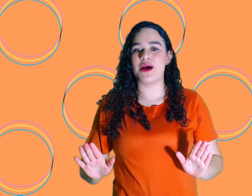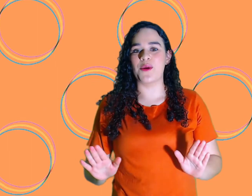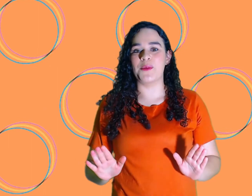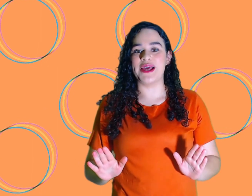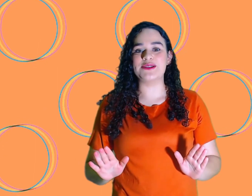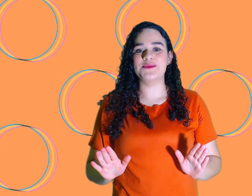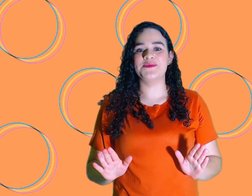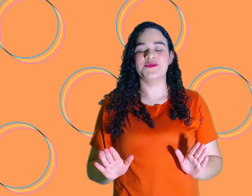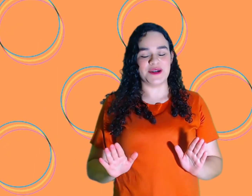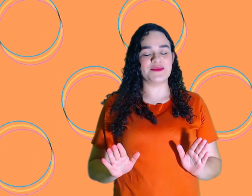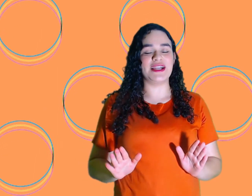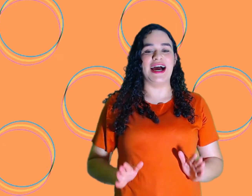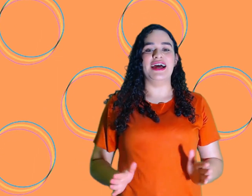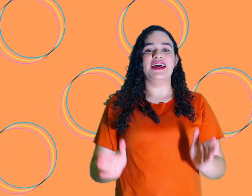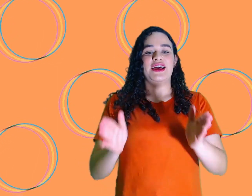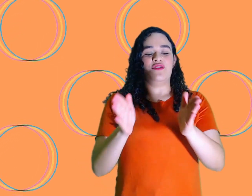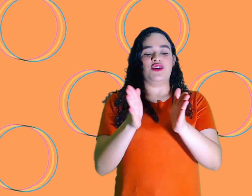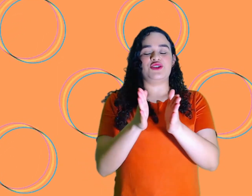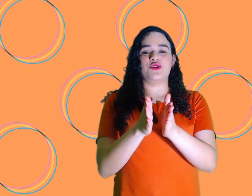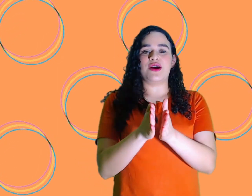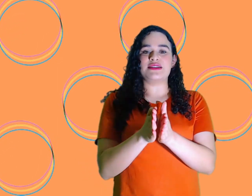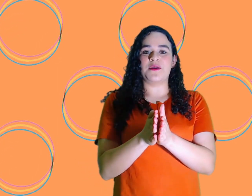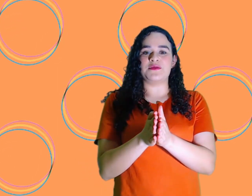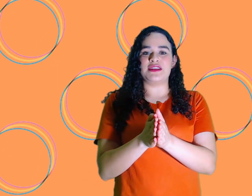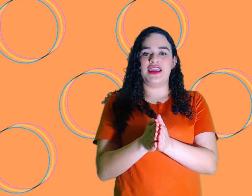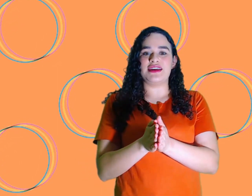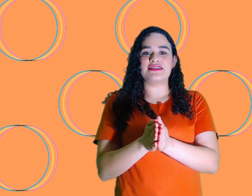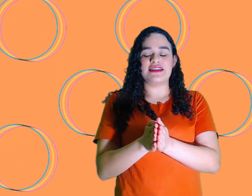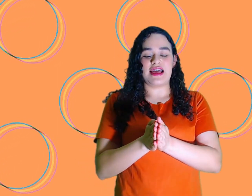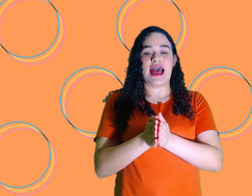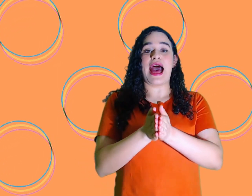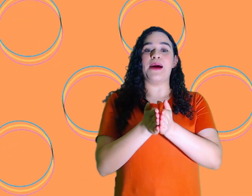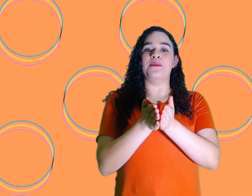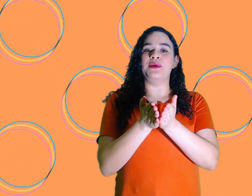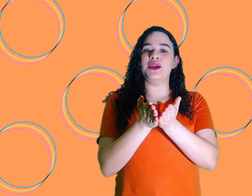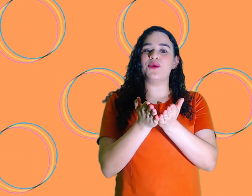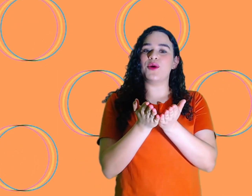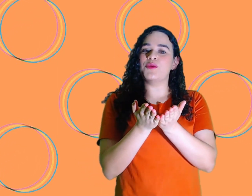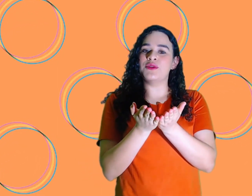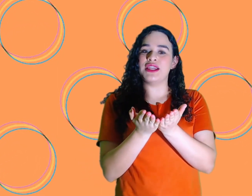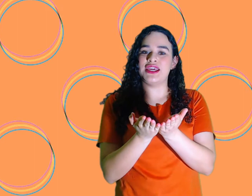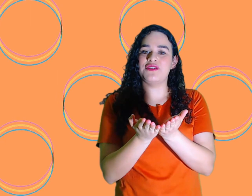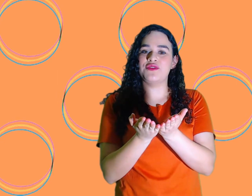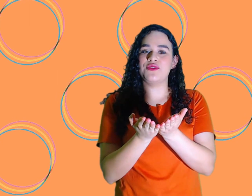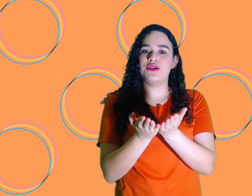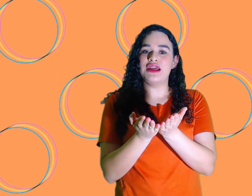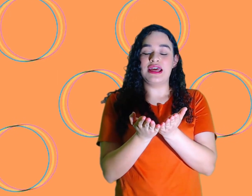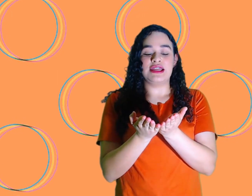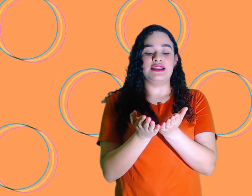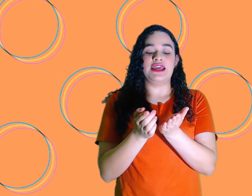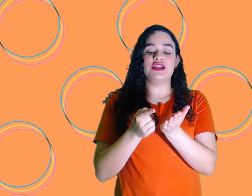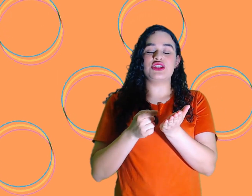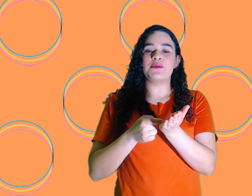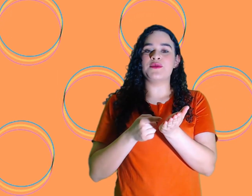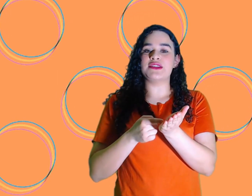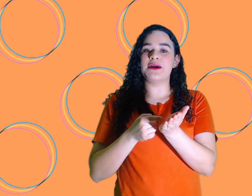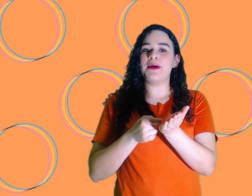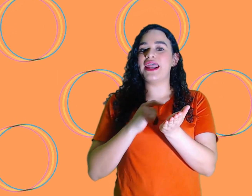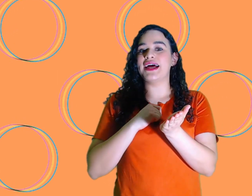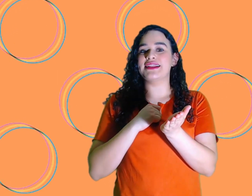completo? Vamos lá! Fechou as mãozinhas, abriu como um livro, deixa a mãozinha parada, tá